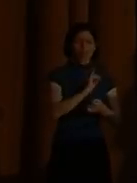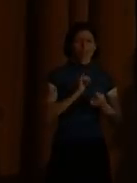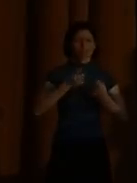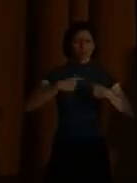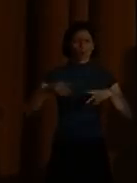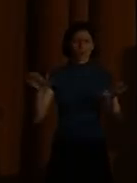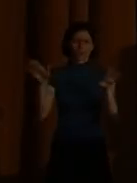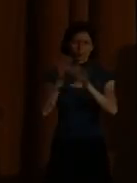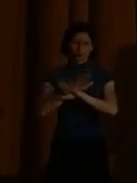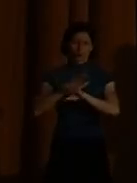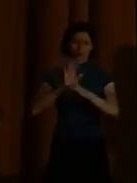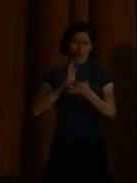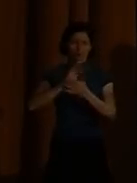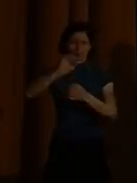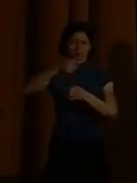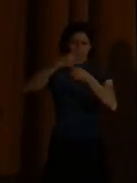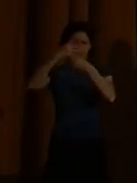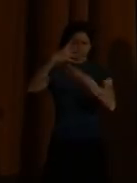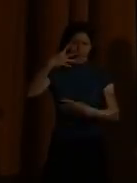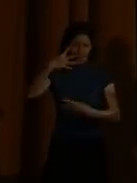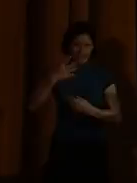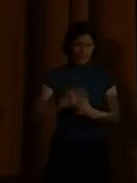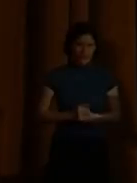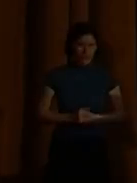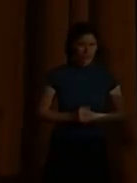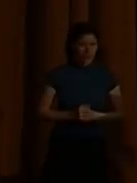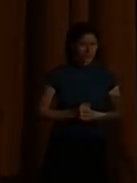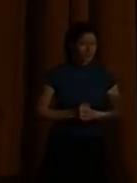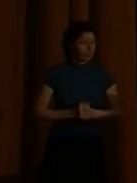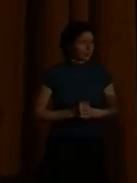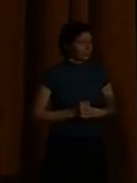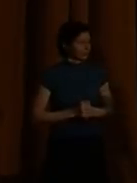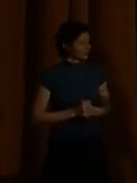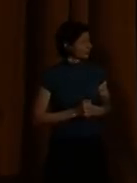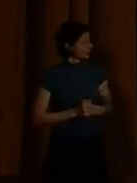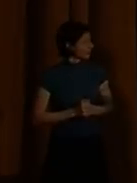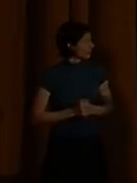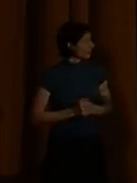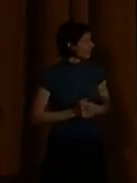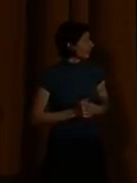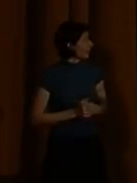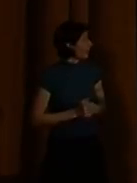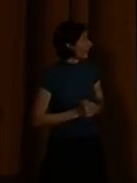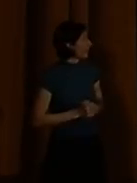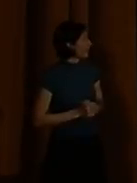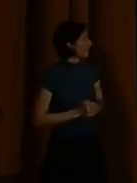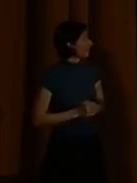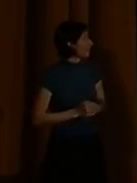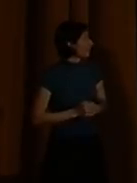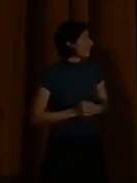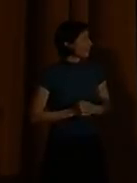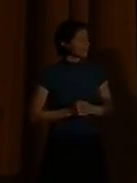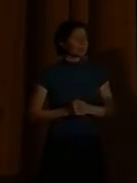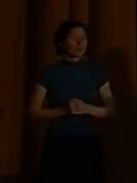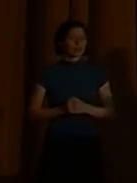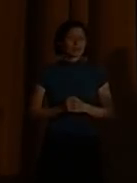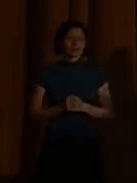Dieser Umgang mit Vielfalt, Ressourcen mobilisieren, das kann auch heissen, ganz